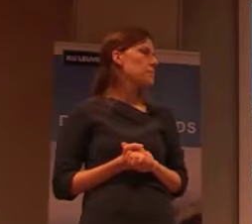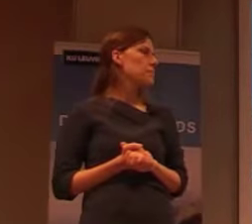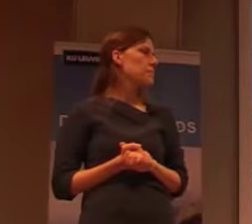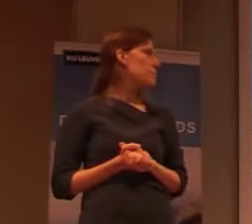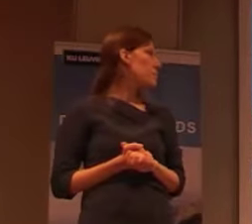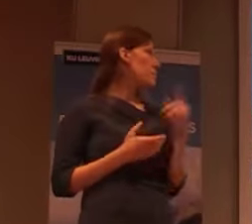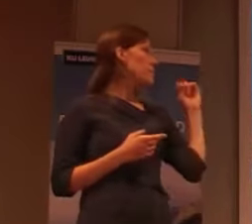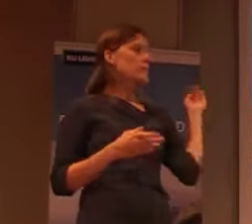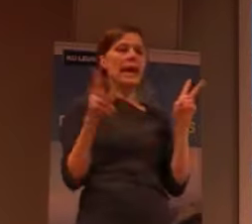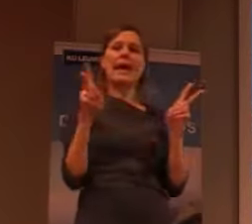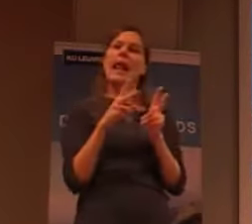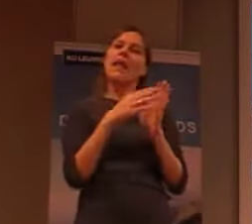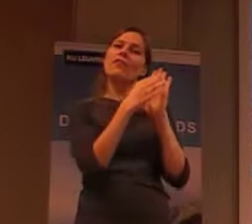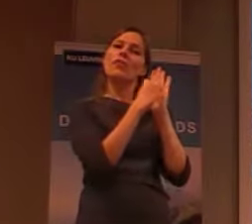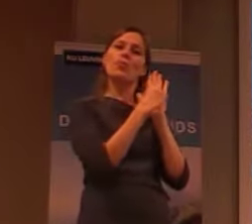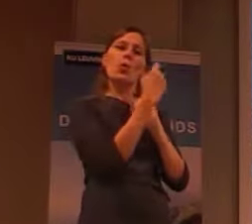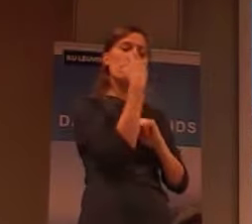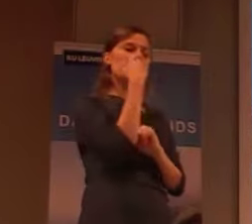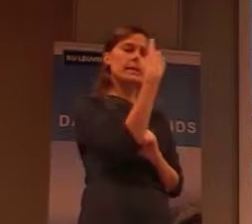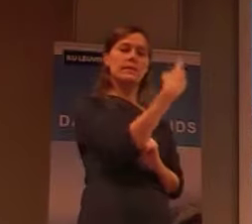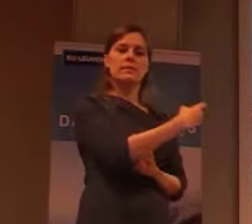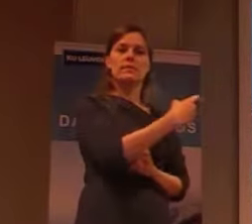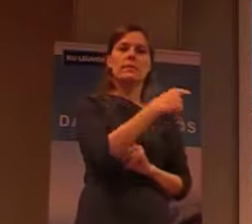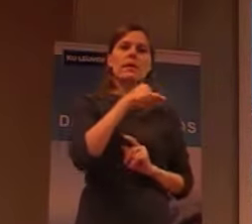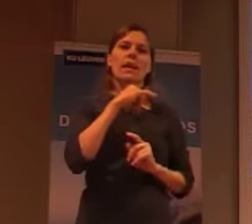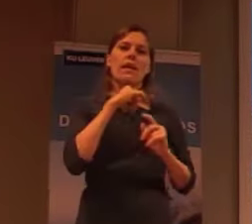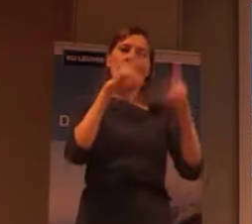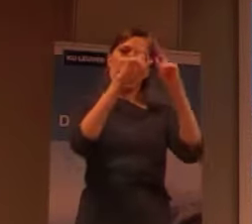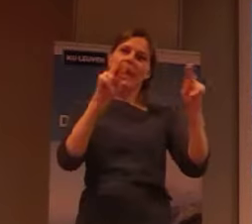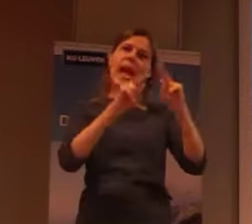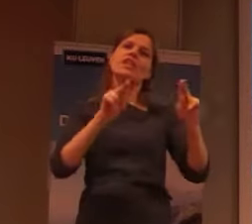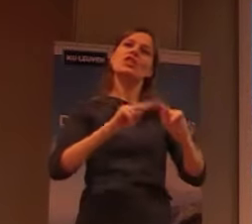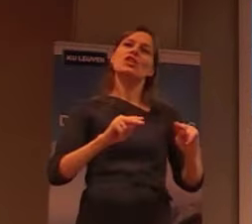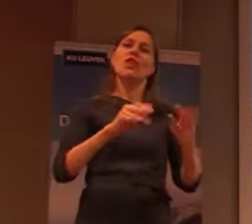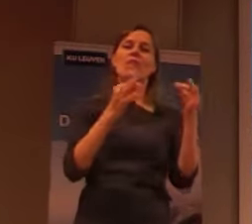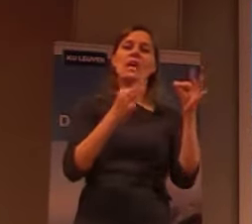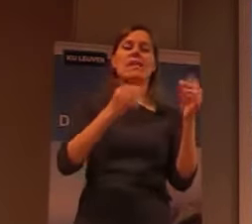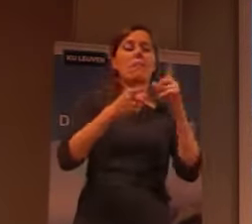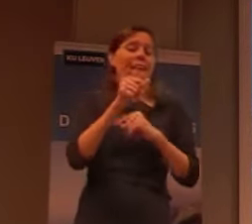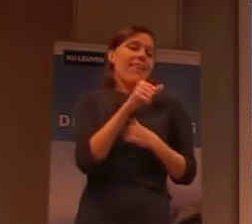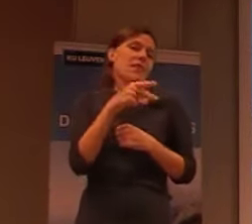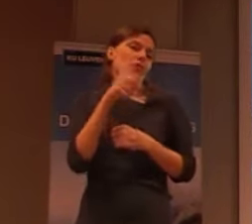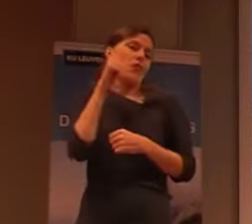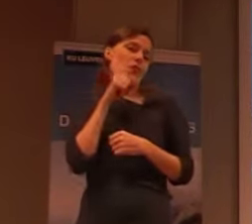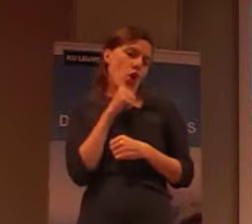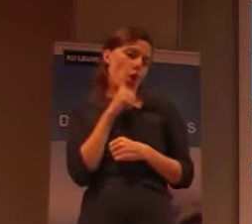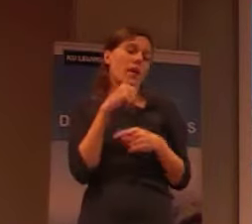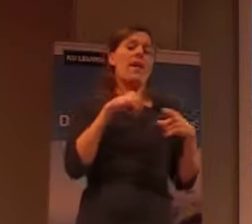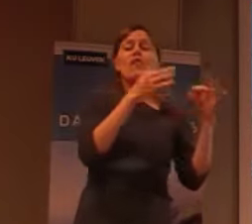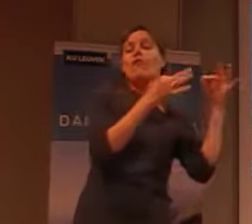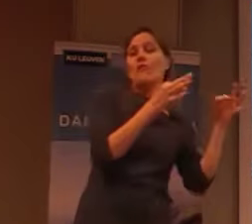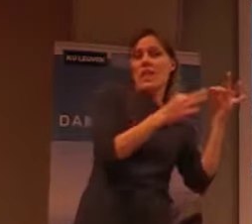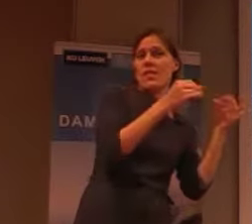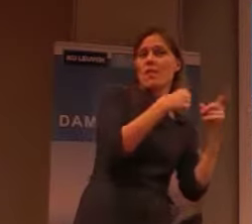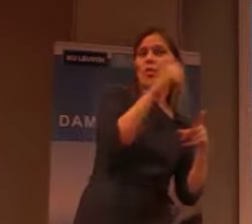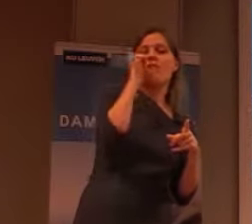Dit is een kleine foto. Zoals je ziet, dit is eigenlijk een kerstfeestje, maar van de vrouwen. En dus er werden kerstfeestjes voor de mannen.